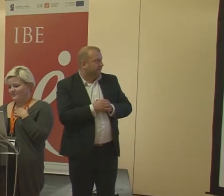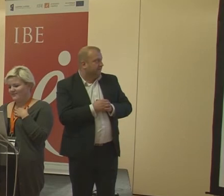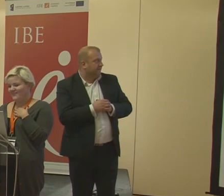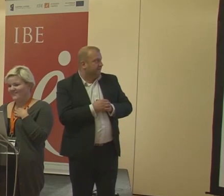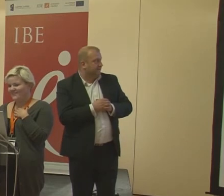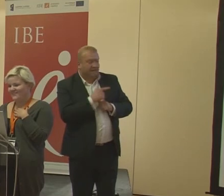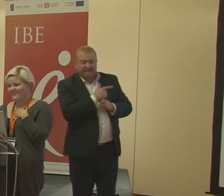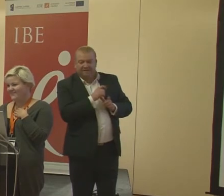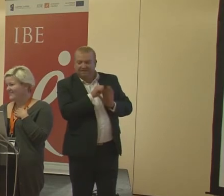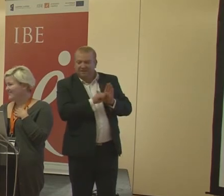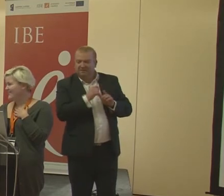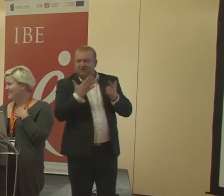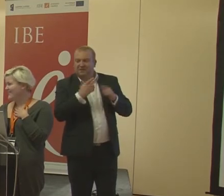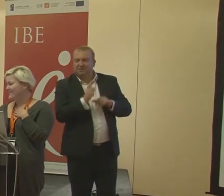minut,